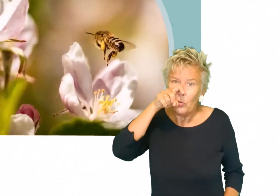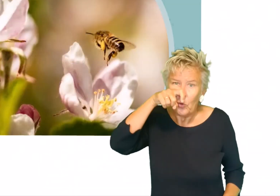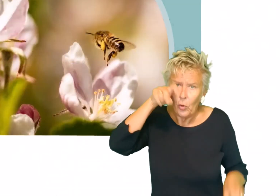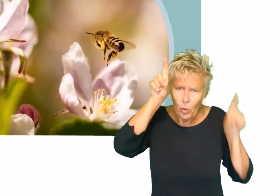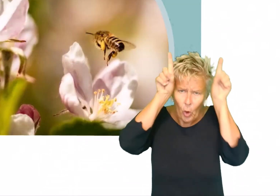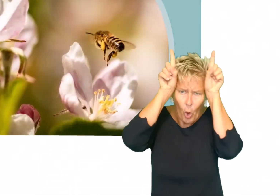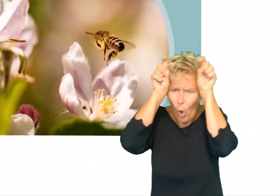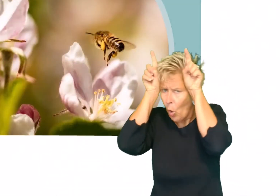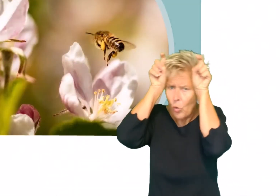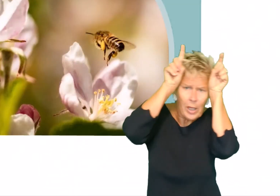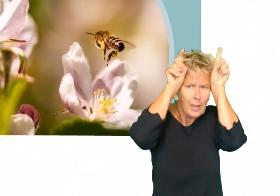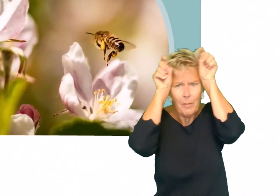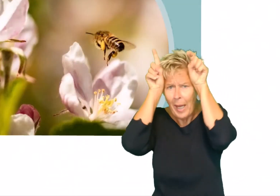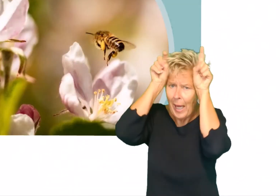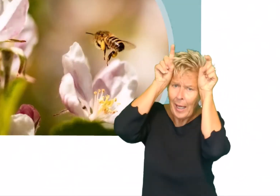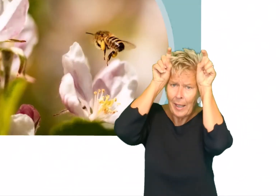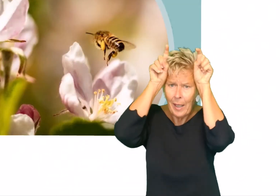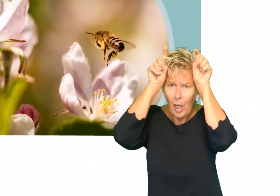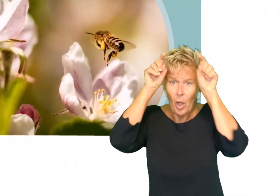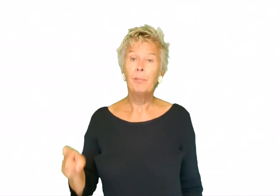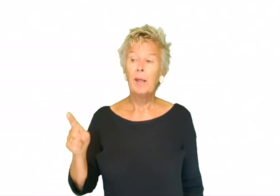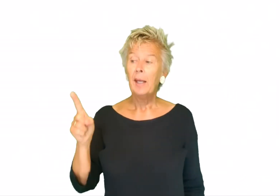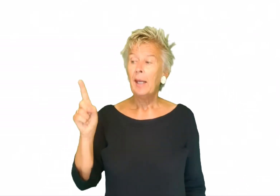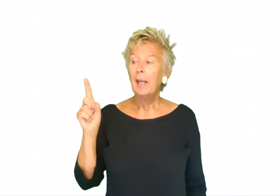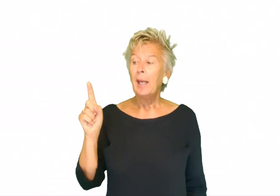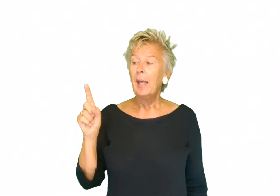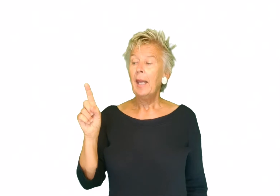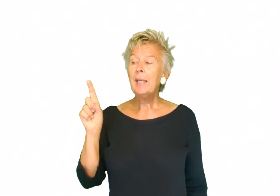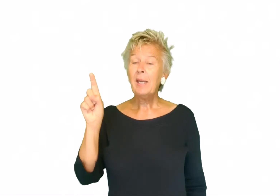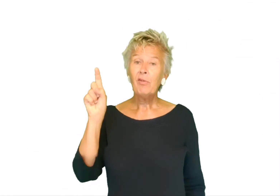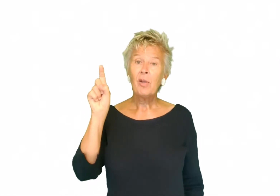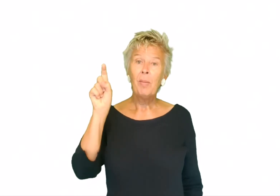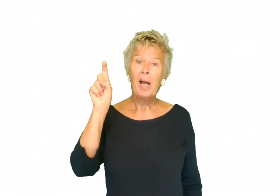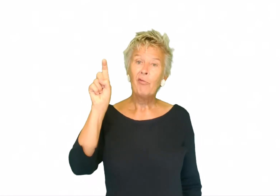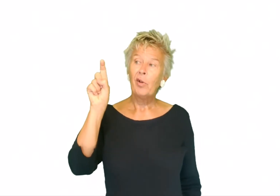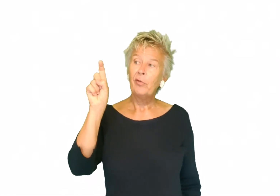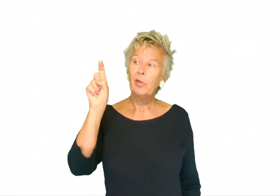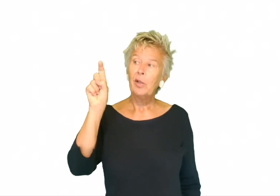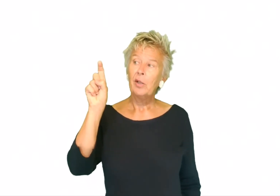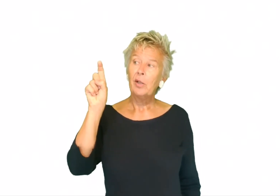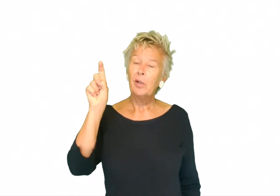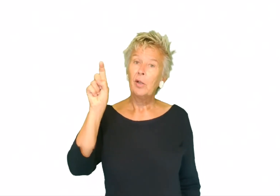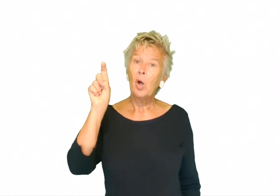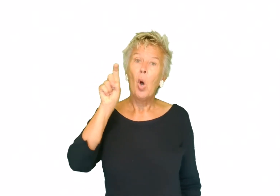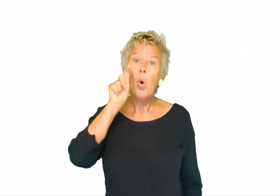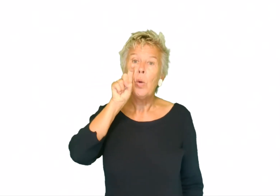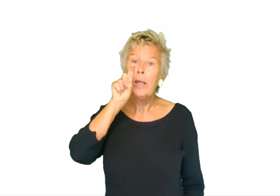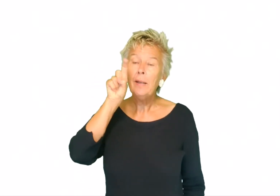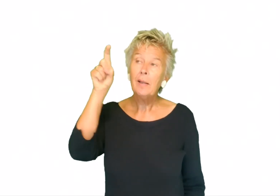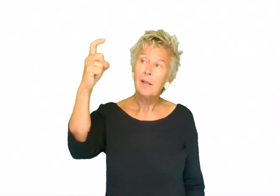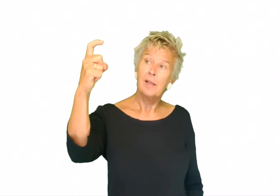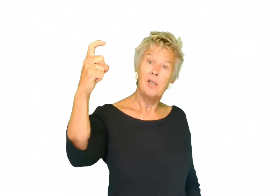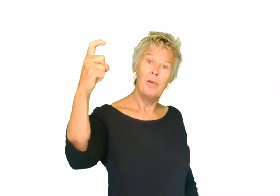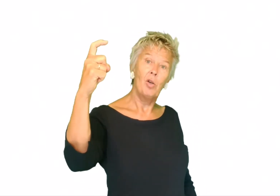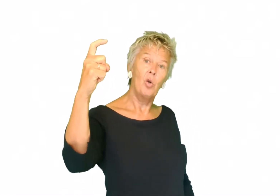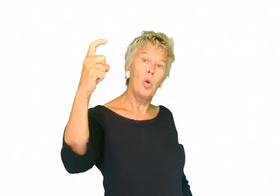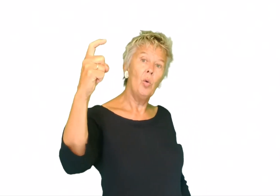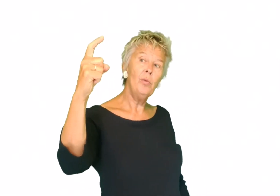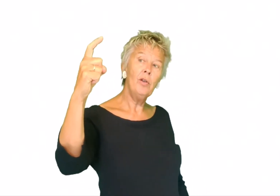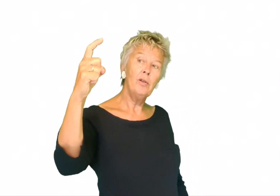drukke honing bij. Eerst even het gebaar van honing. Dat is met een gekromde